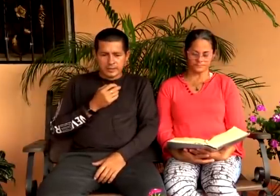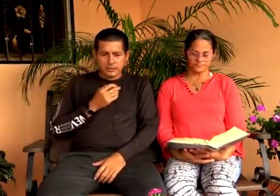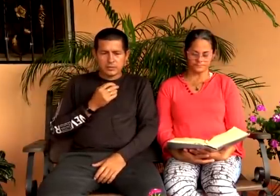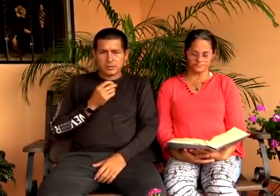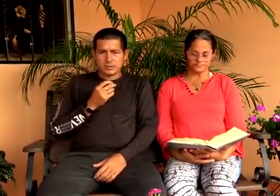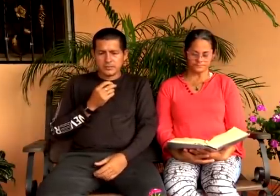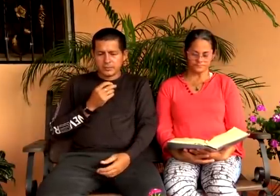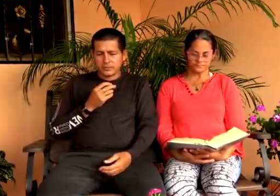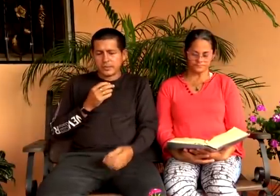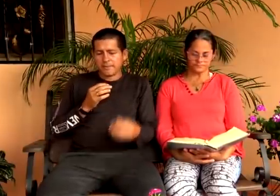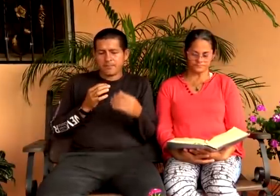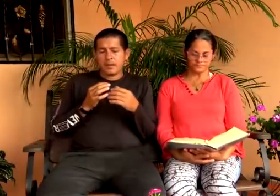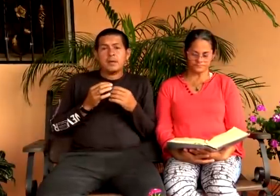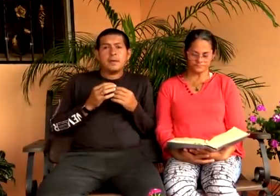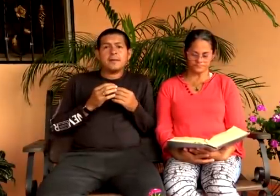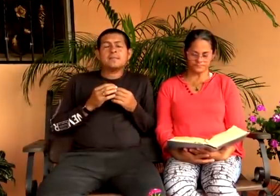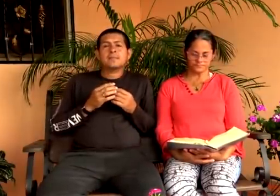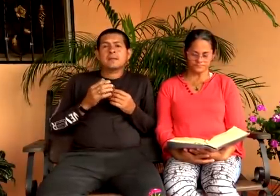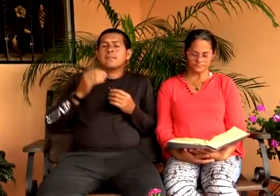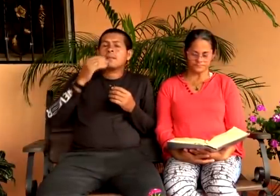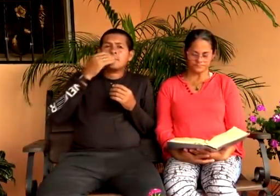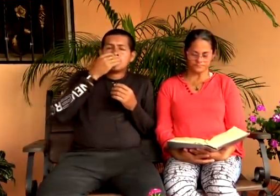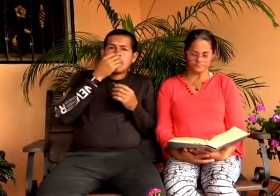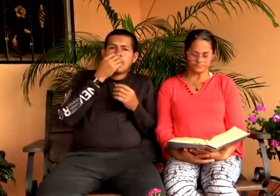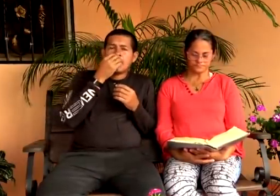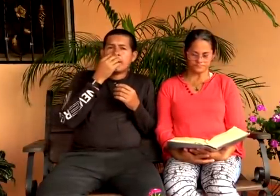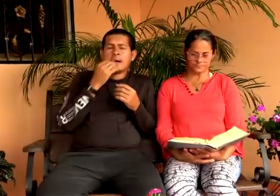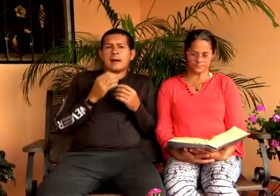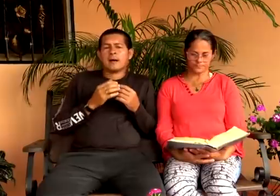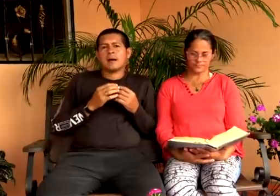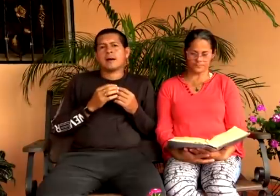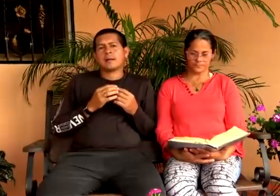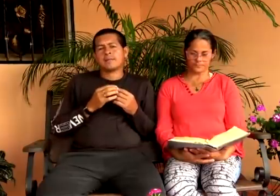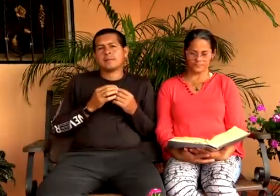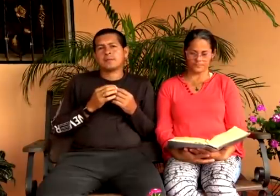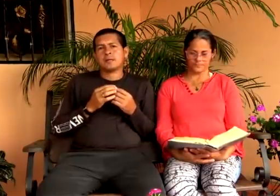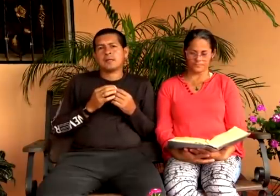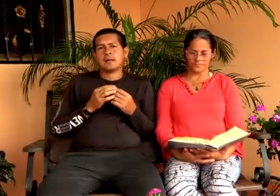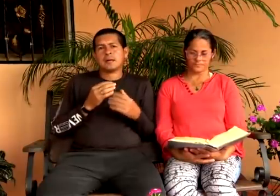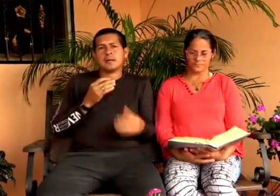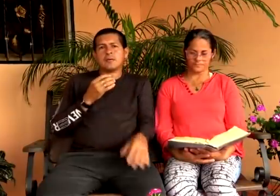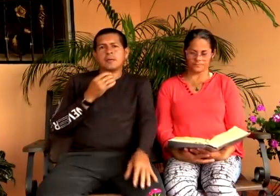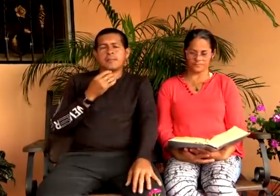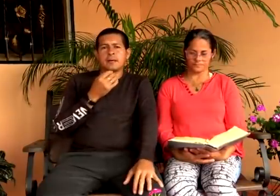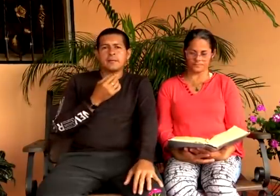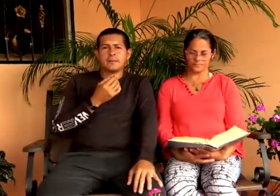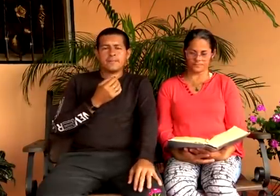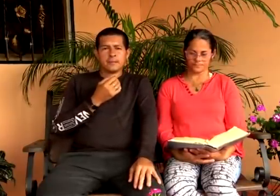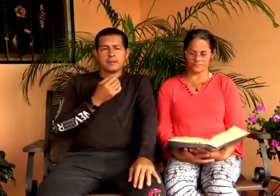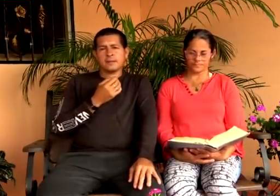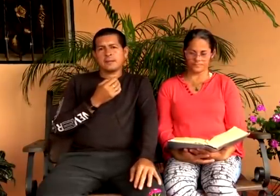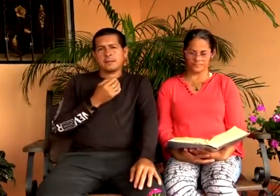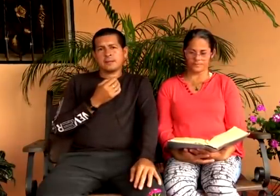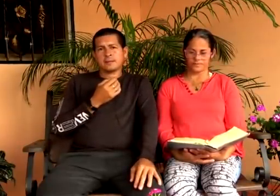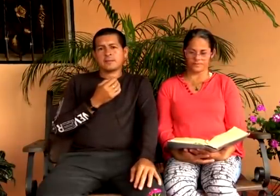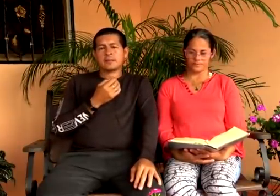al 42 en esta oportunidad. Y bien, vamos a reflexionar a la luz de la palabra.